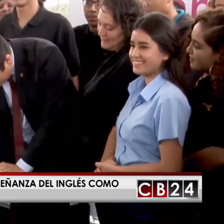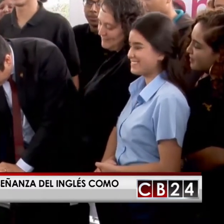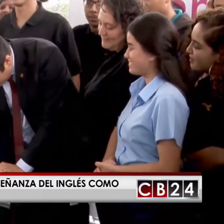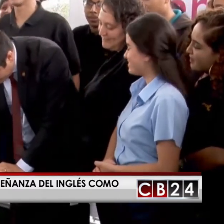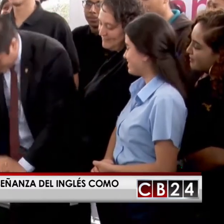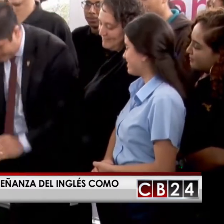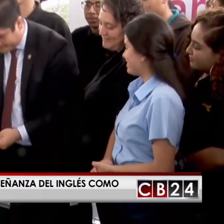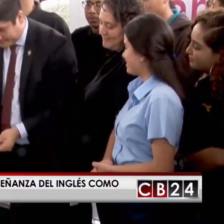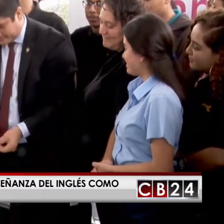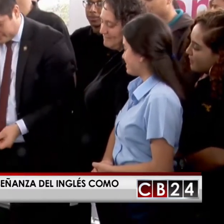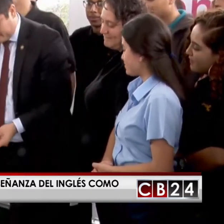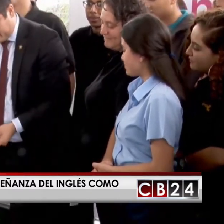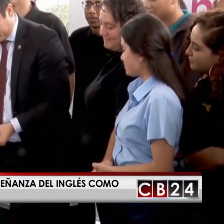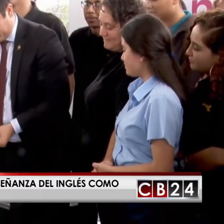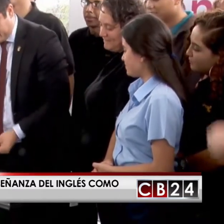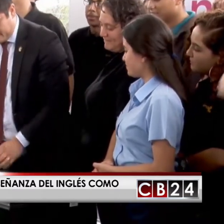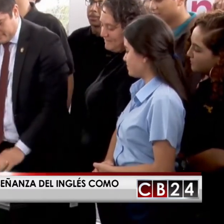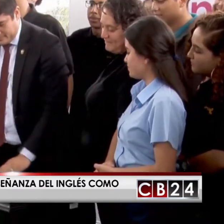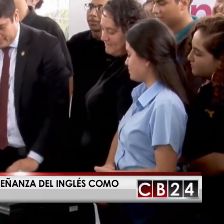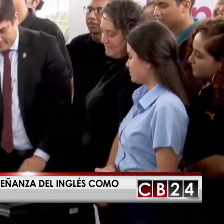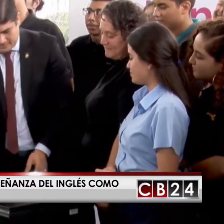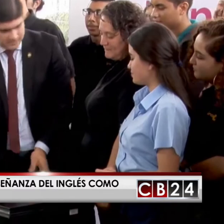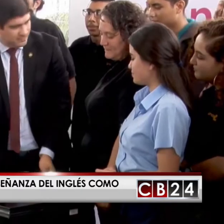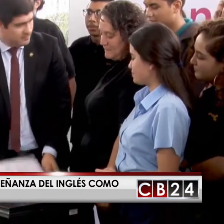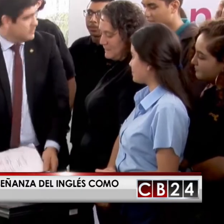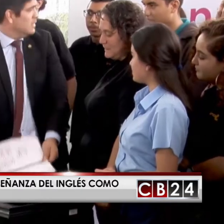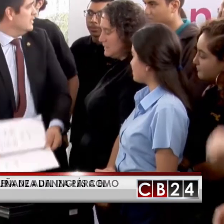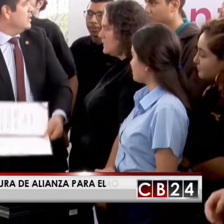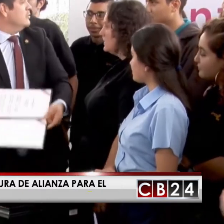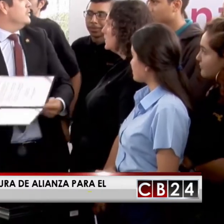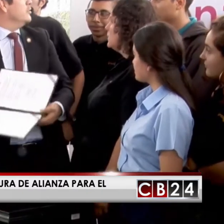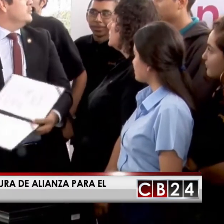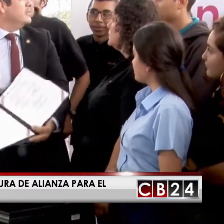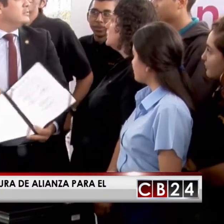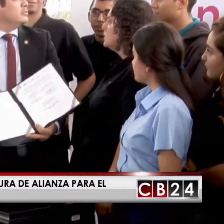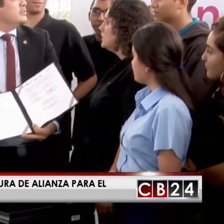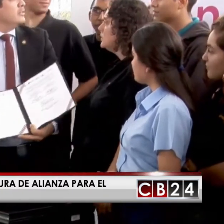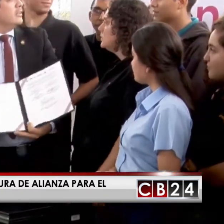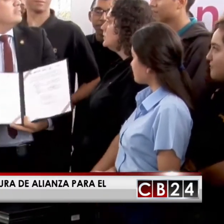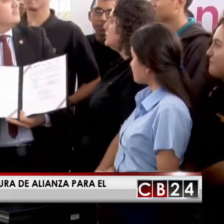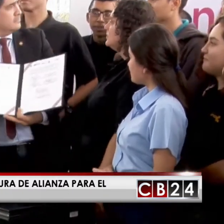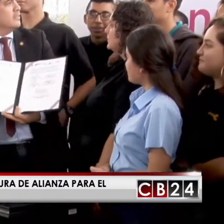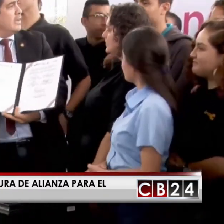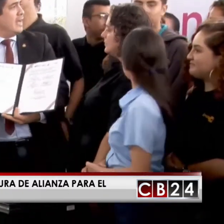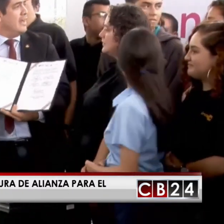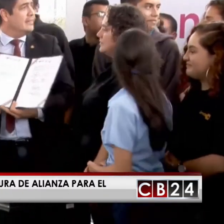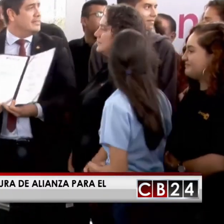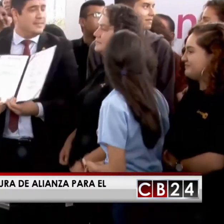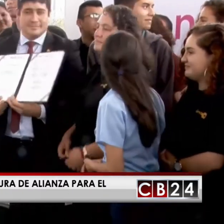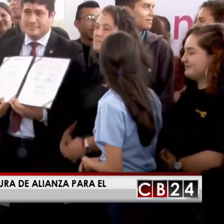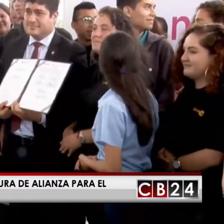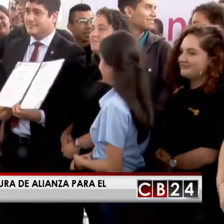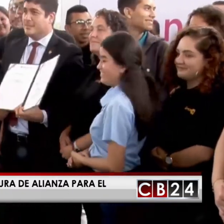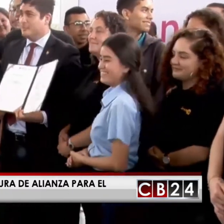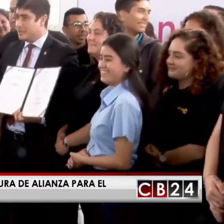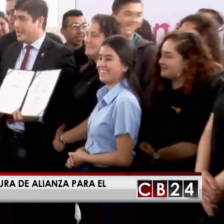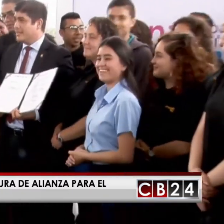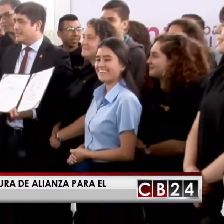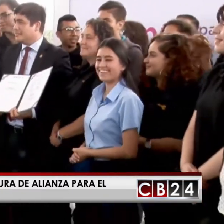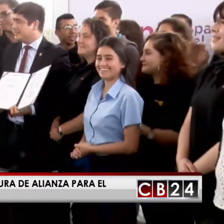independientemente que su lengua materna no sea el inglés, el hecho de